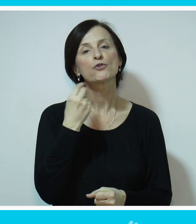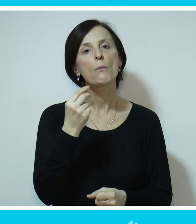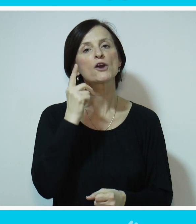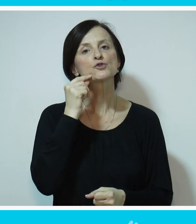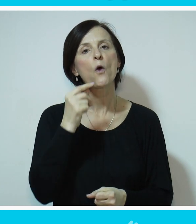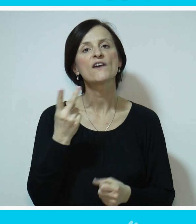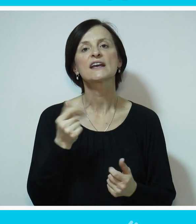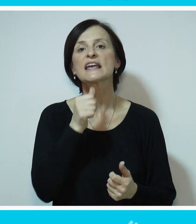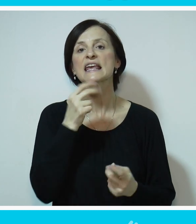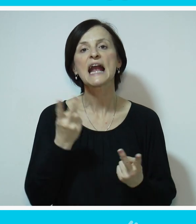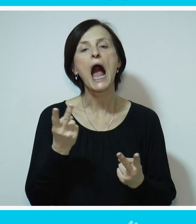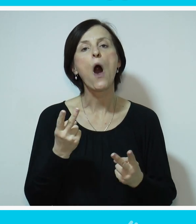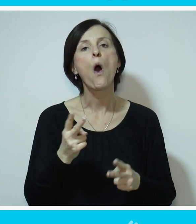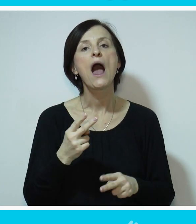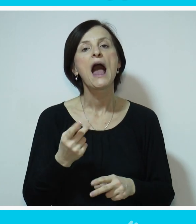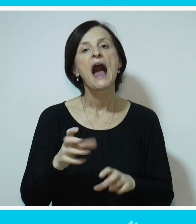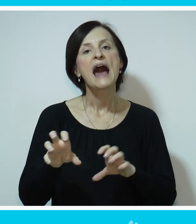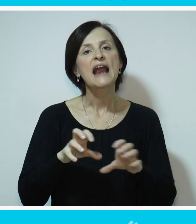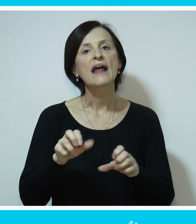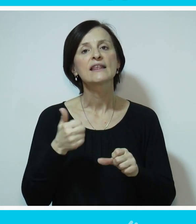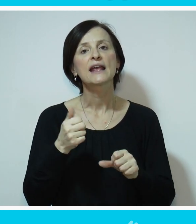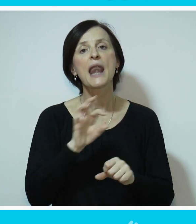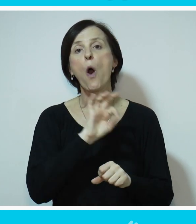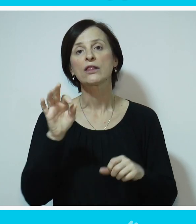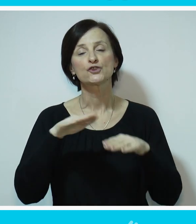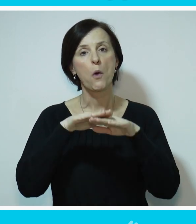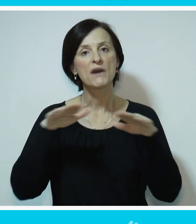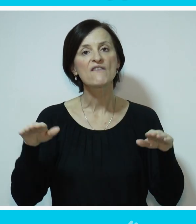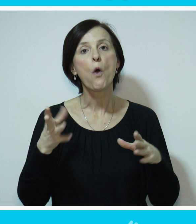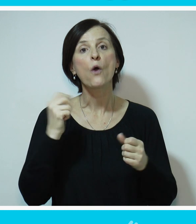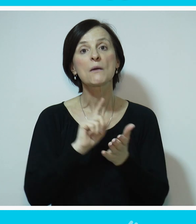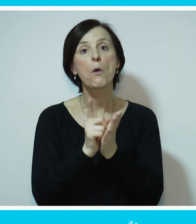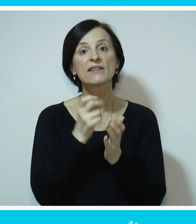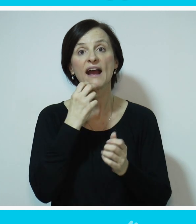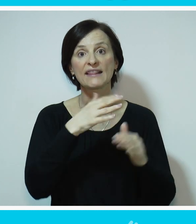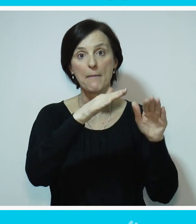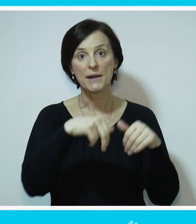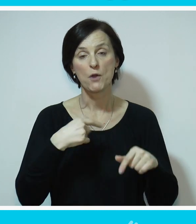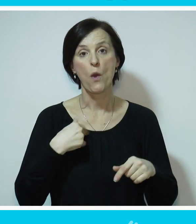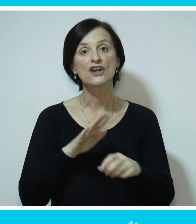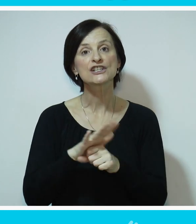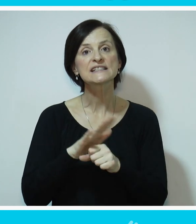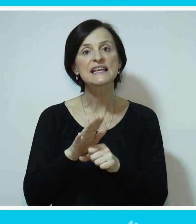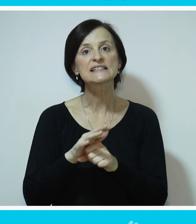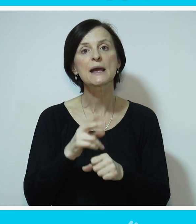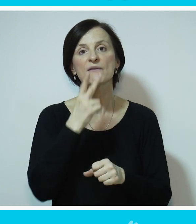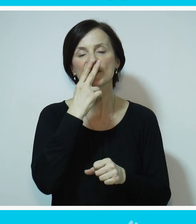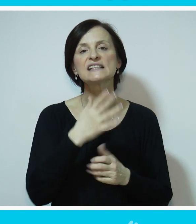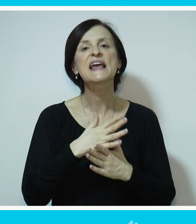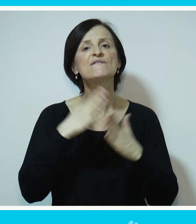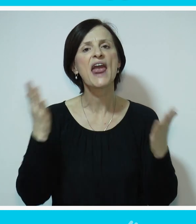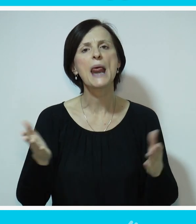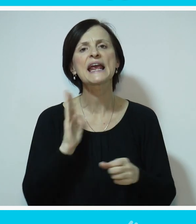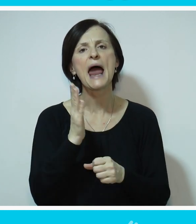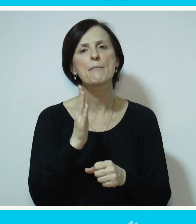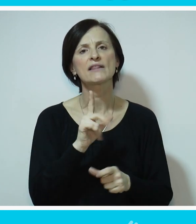i kao radnik se doslovno pokazala na izuzetnom nivou. Od momenta kada je prinimljena naš sistem, evidentan je veliki